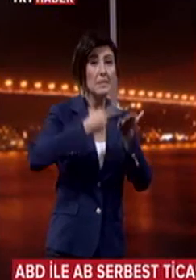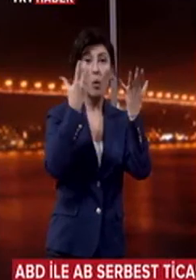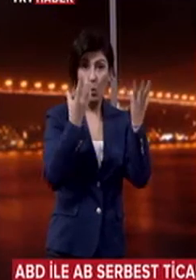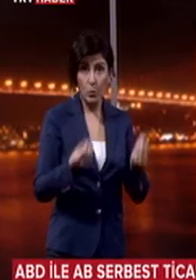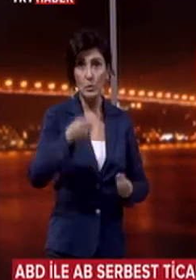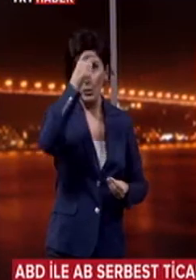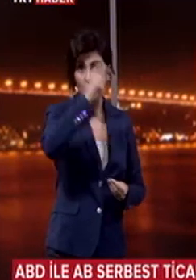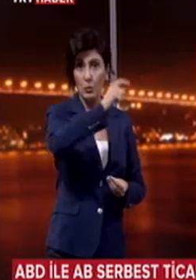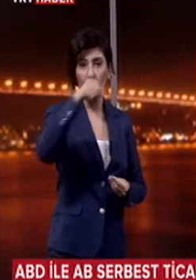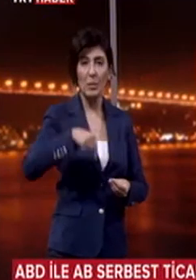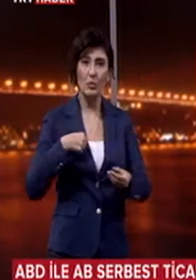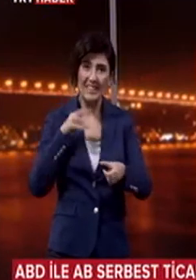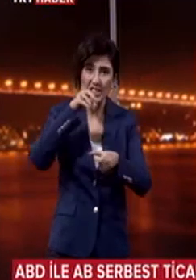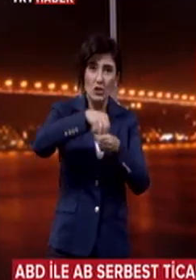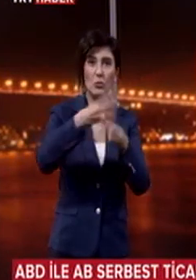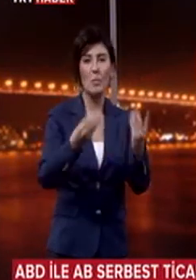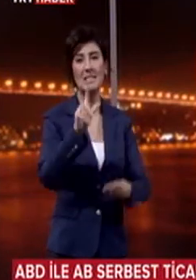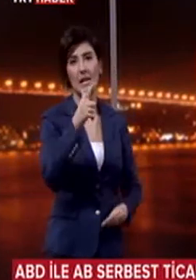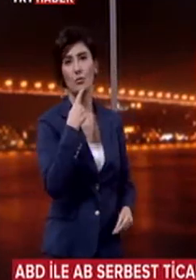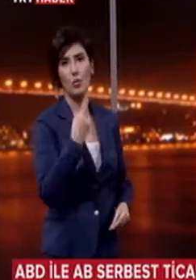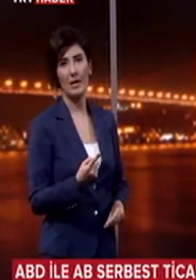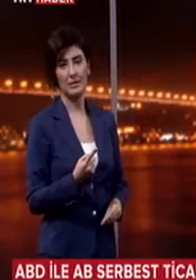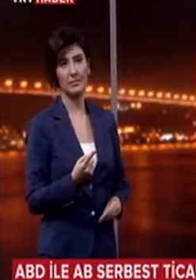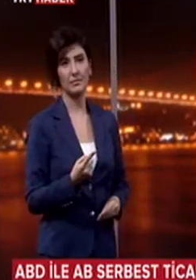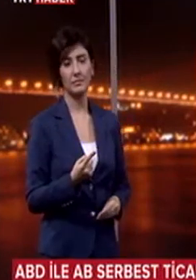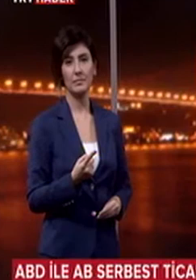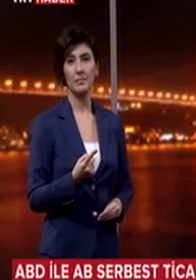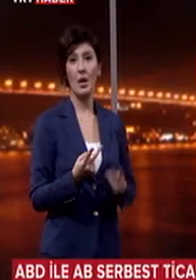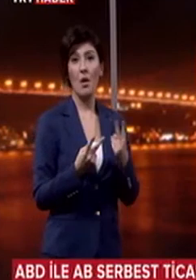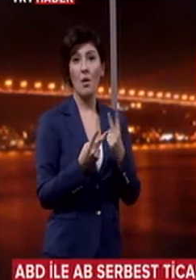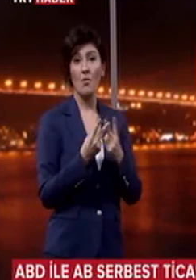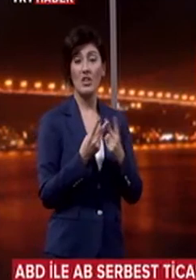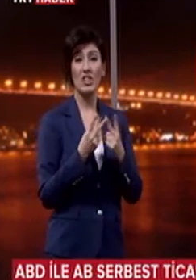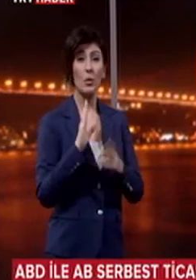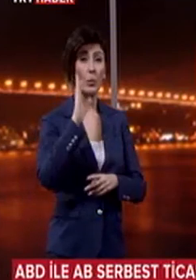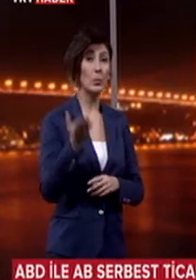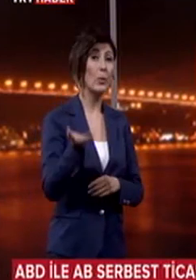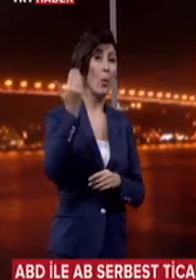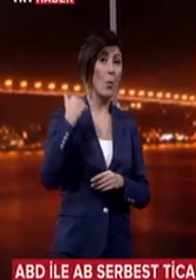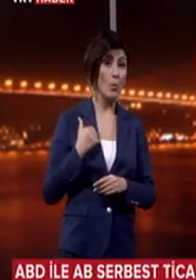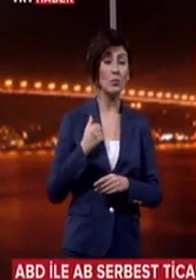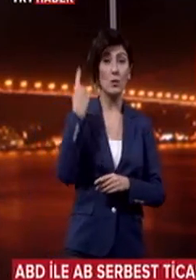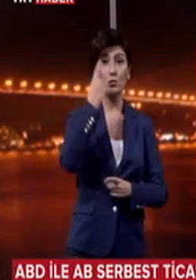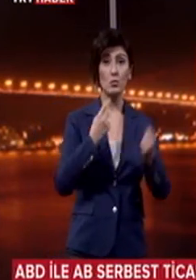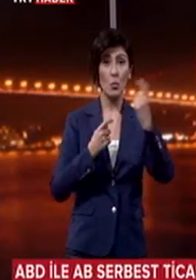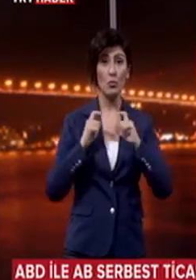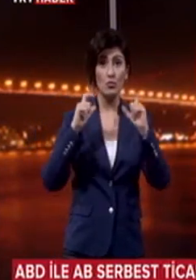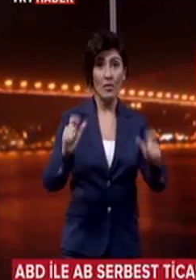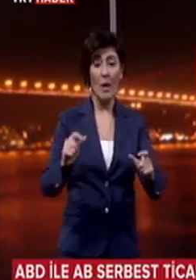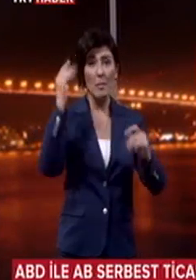Türkiye'nin buna dahil olması gerektiğini söyledi. Washington'a harekete öncesinde soruları cevaplayan Bozkır anlaşmanın